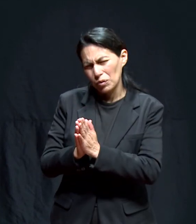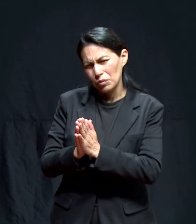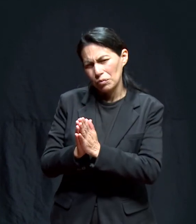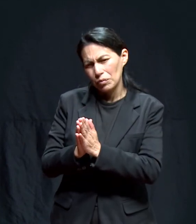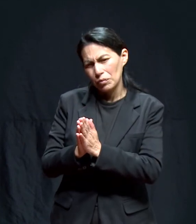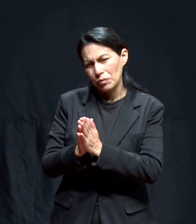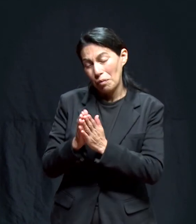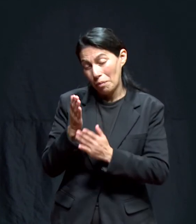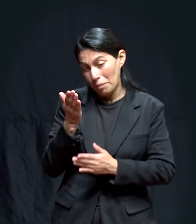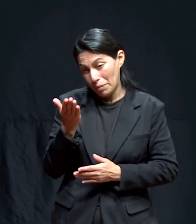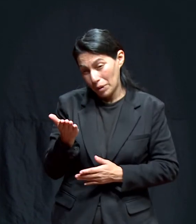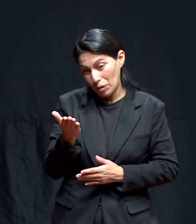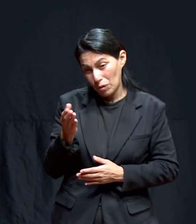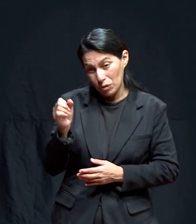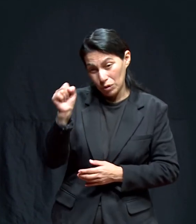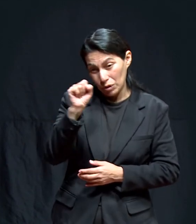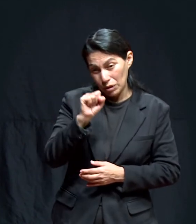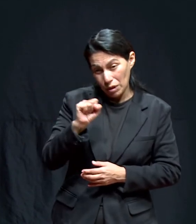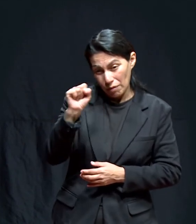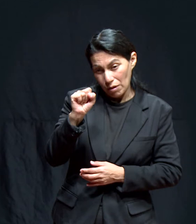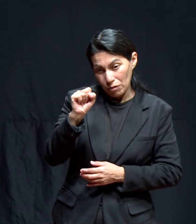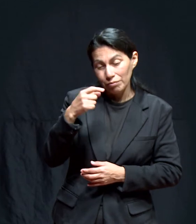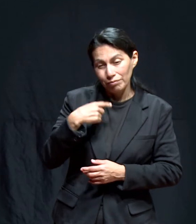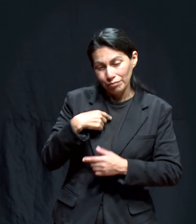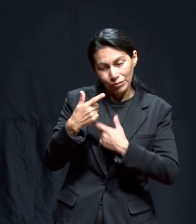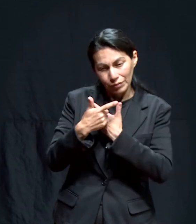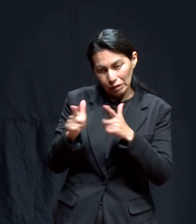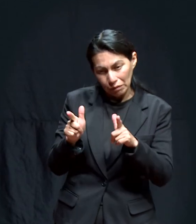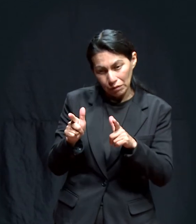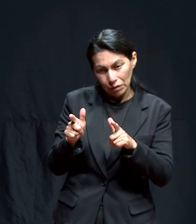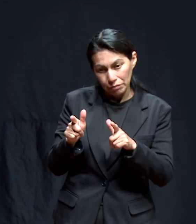deseo que, por favor, se me conceda el sábado.